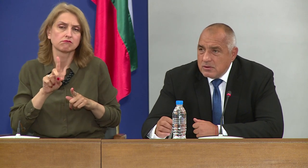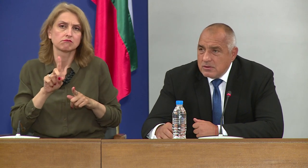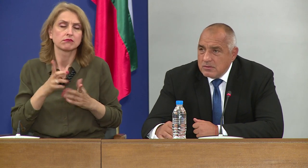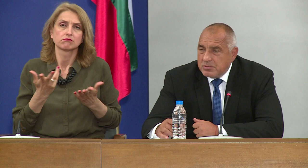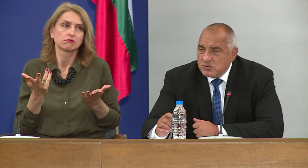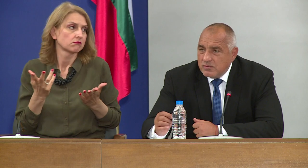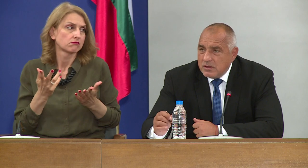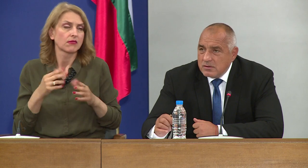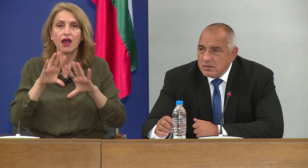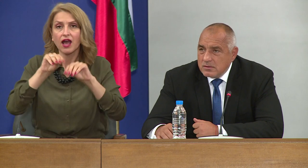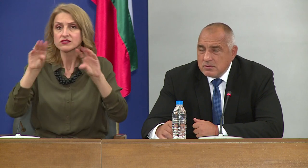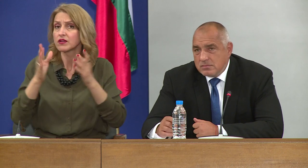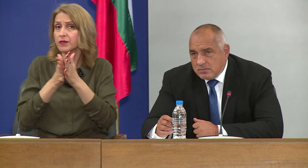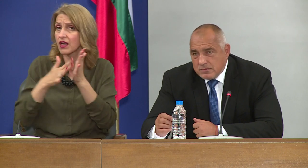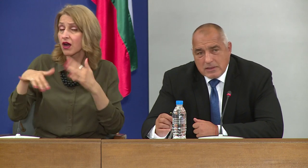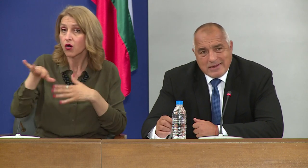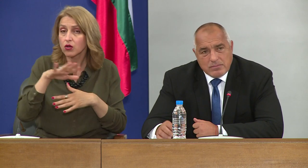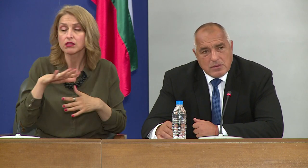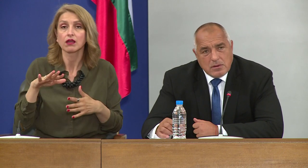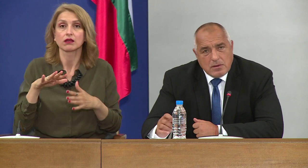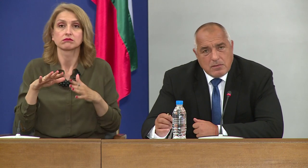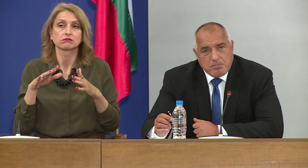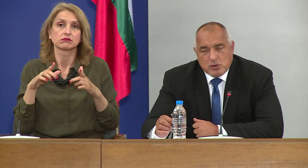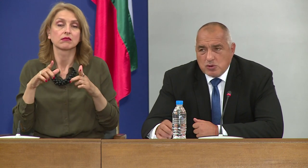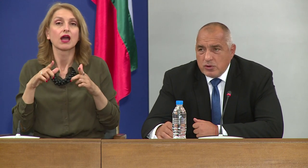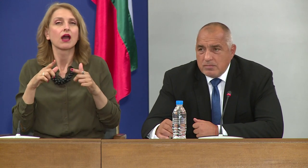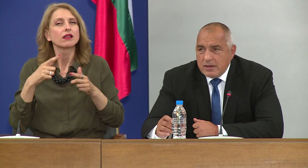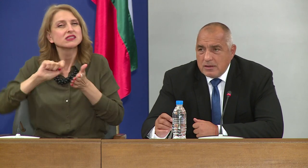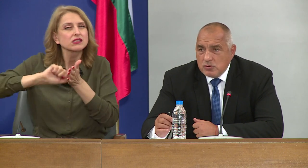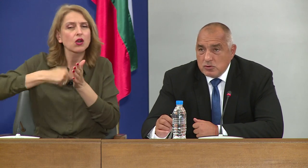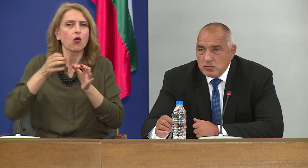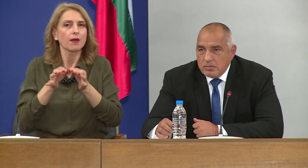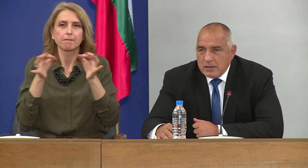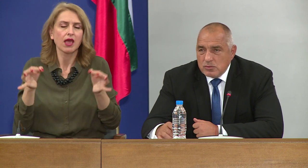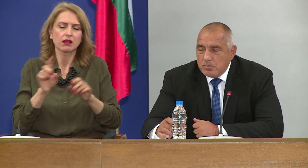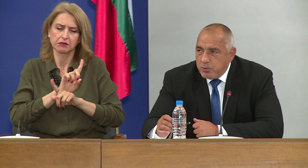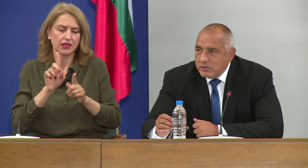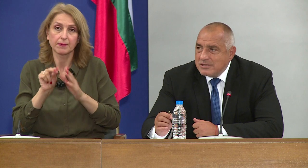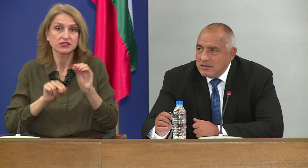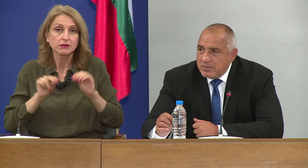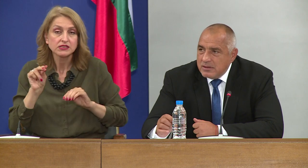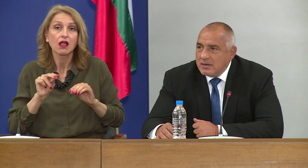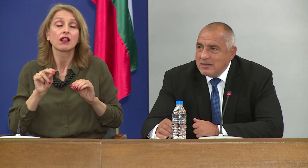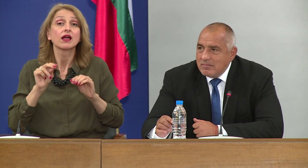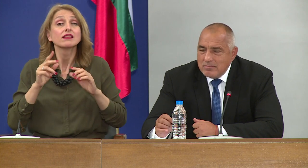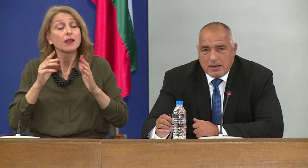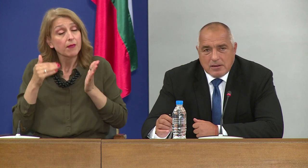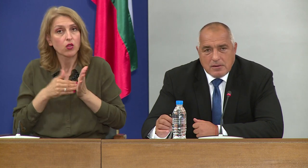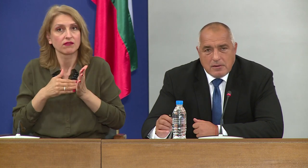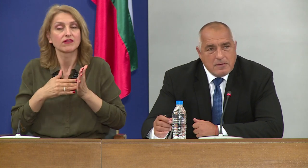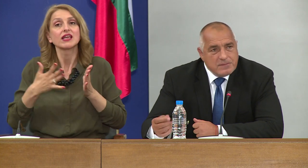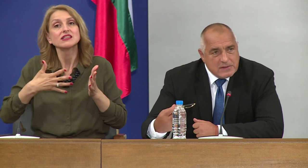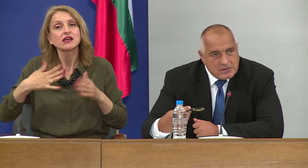начин призовал към по-строги мерки, точно обратното. По-дисциплинирани